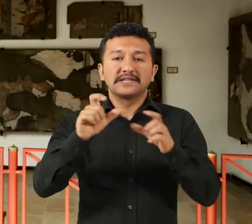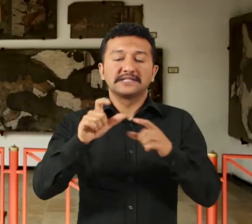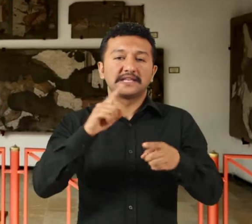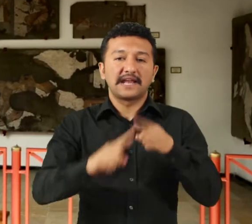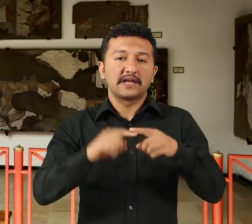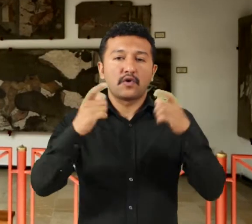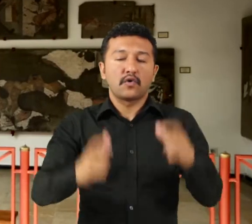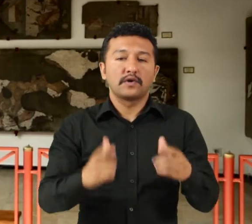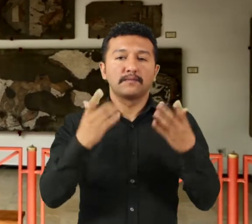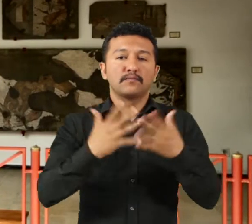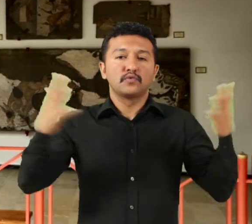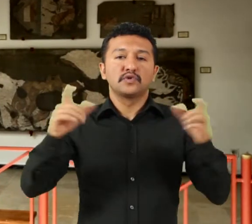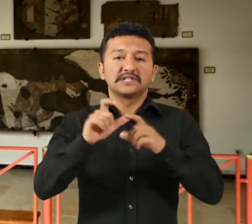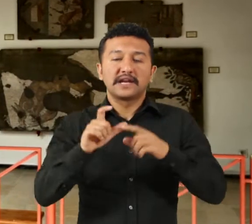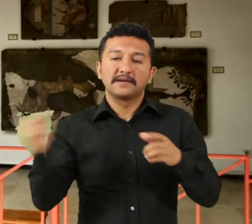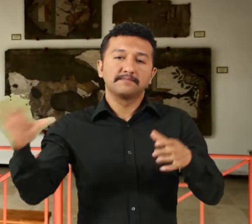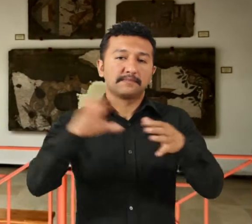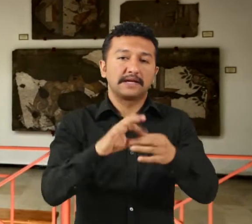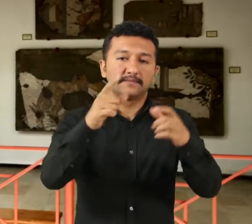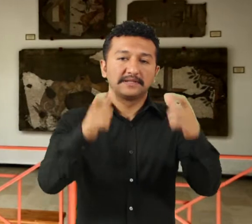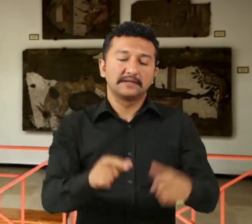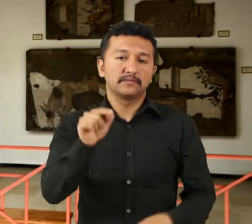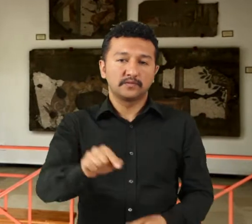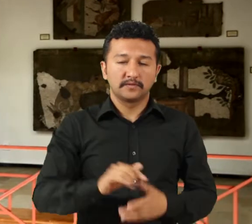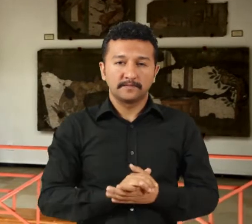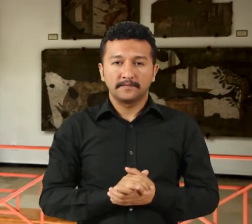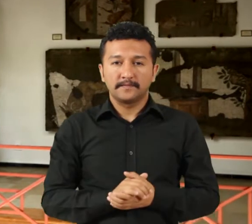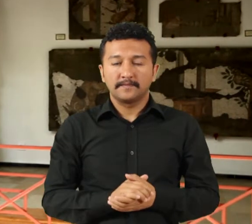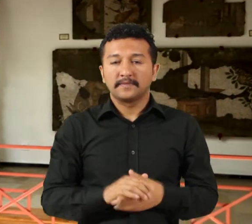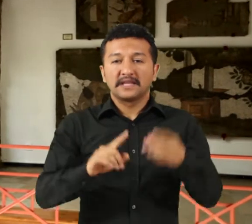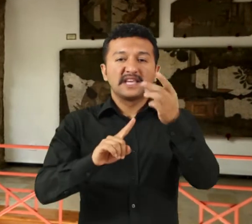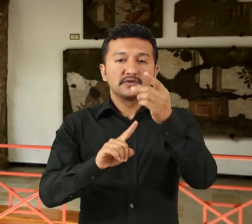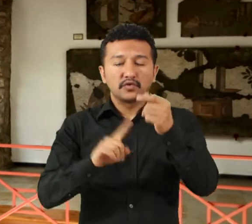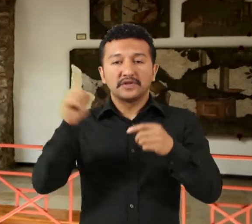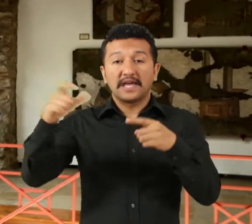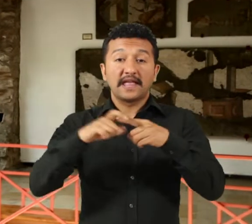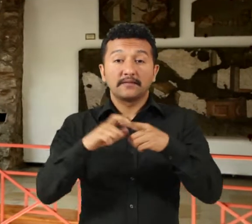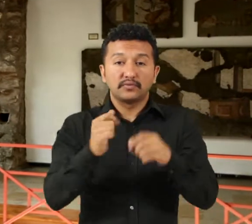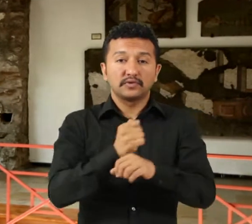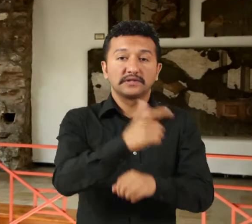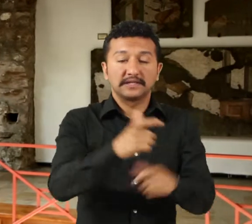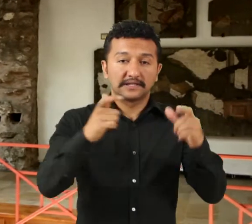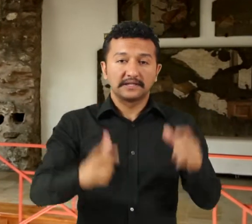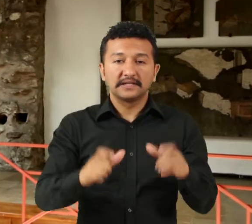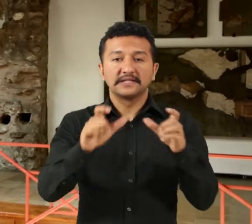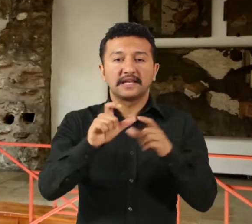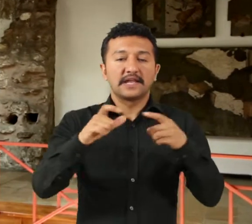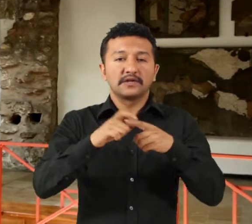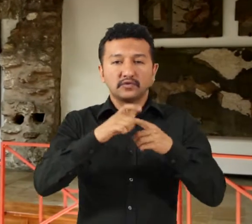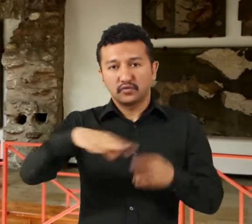büyük sarayın bir parçasıdır. M İskoçya'nın Edinburgh kentindeki St. Andrews Üniversitesi'ne mensup